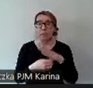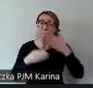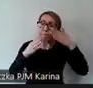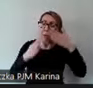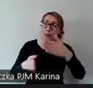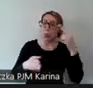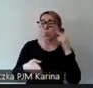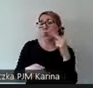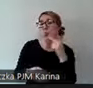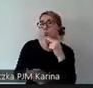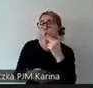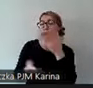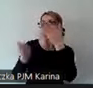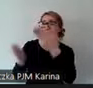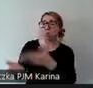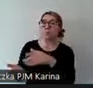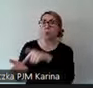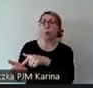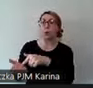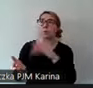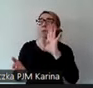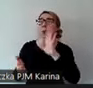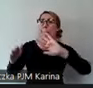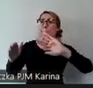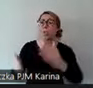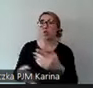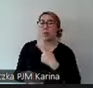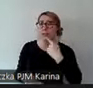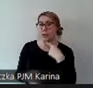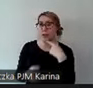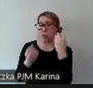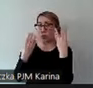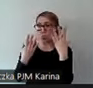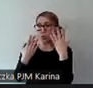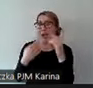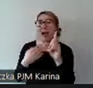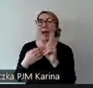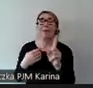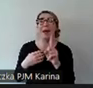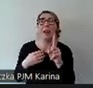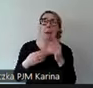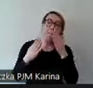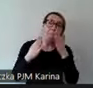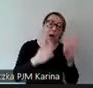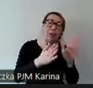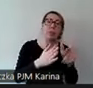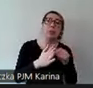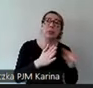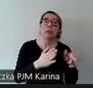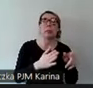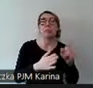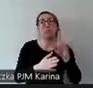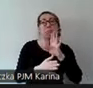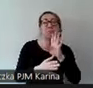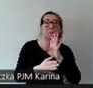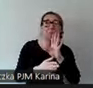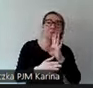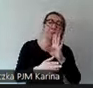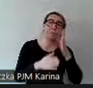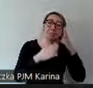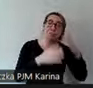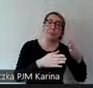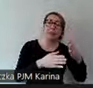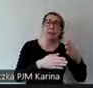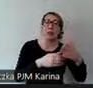jako osoby, które reprezentują mniejszość językowo-kulturową, a nie jako osoby, które są zdefiniowane